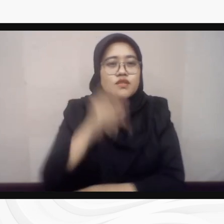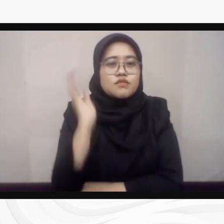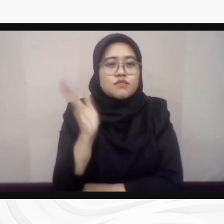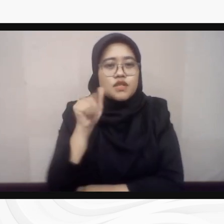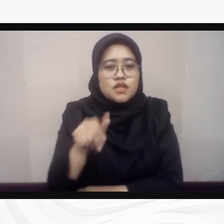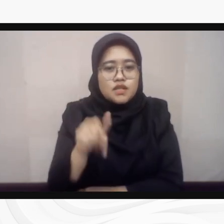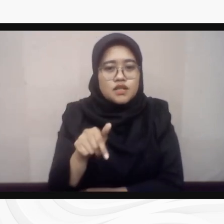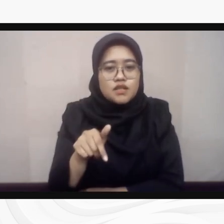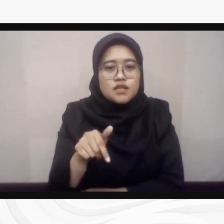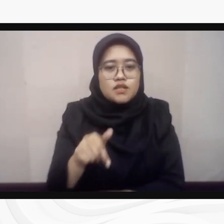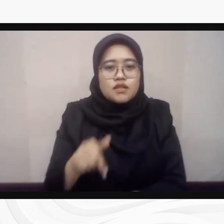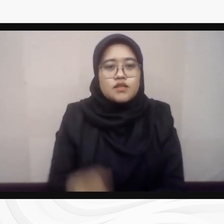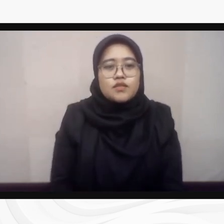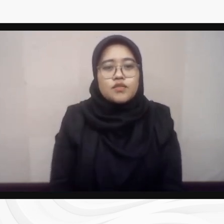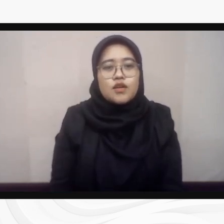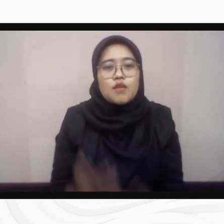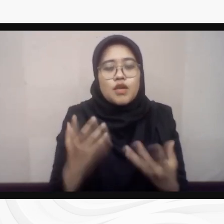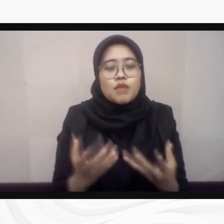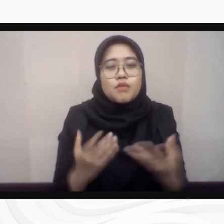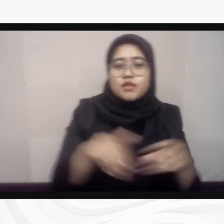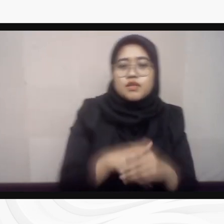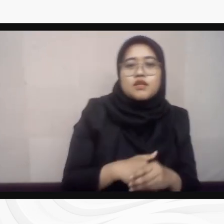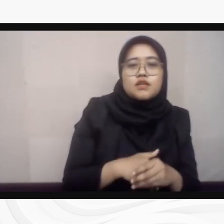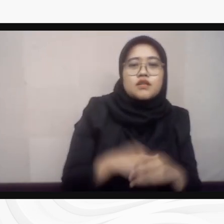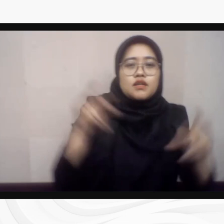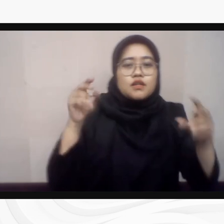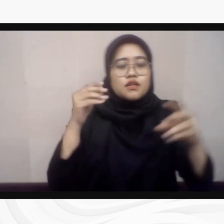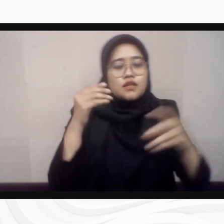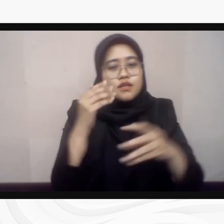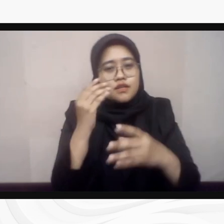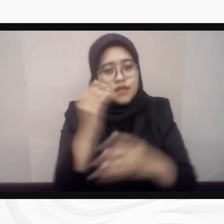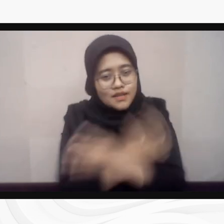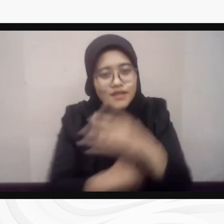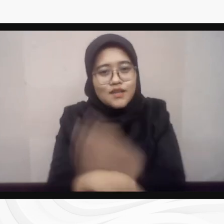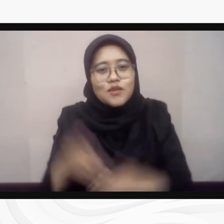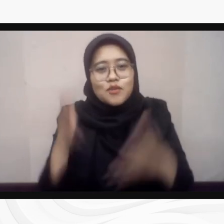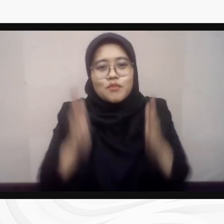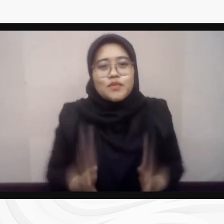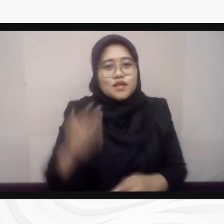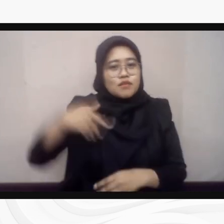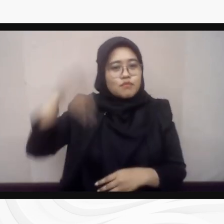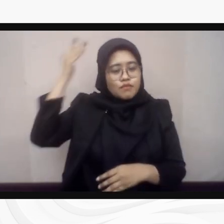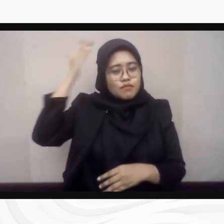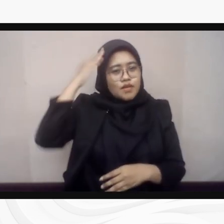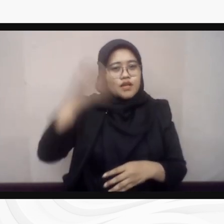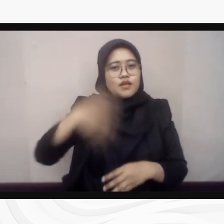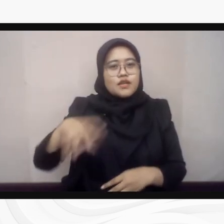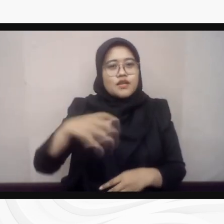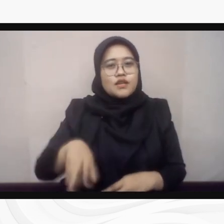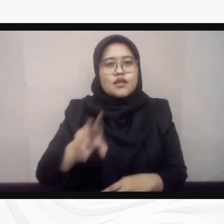partisipasi defable dan peran kepala daerah dalam mewujudkan pembangunannya inklusif pada 11 Oktober 2024